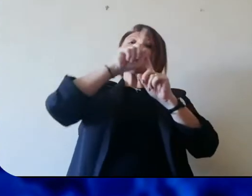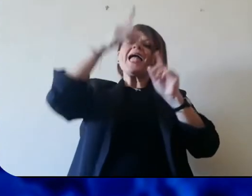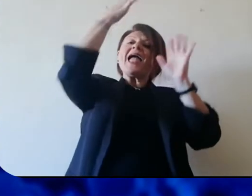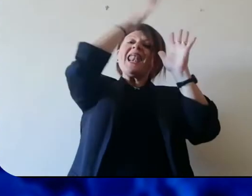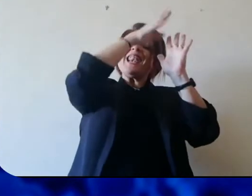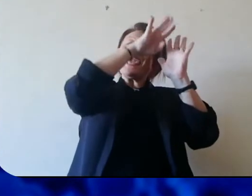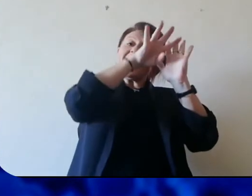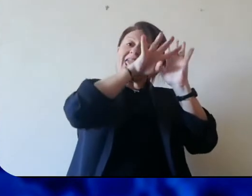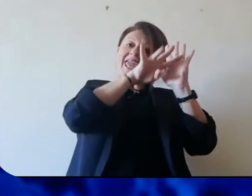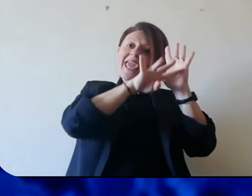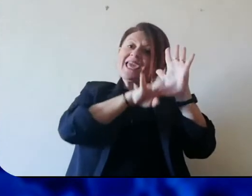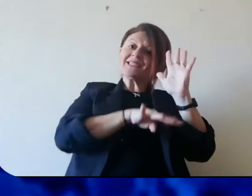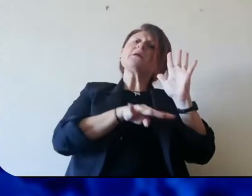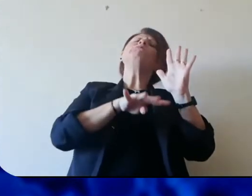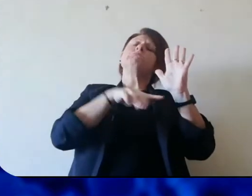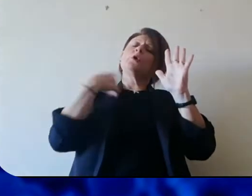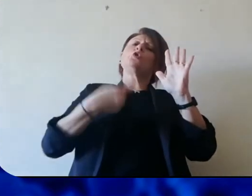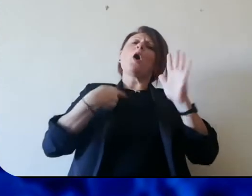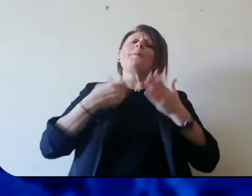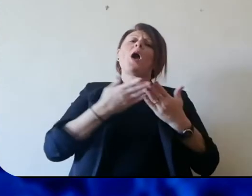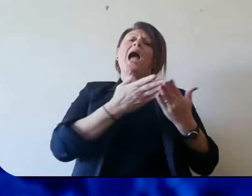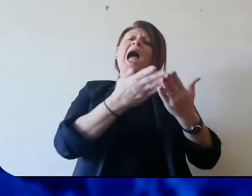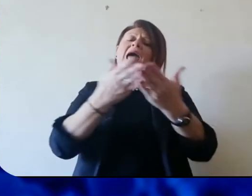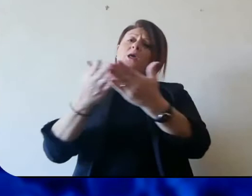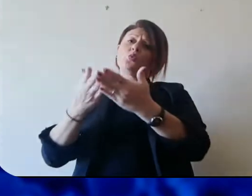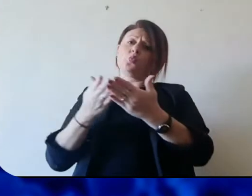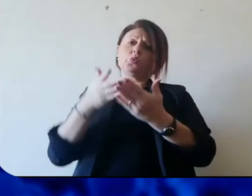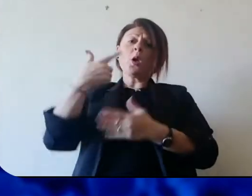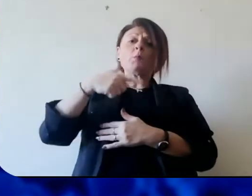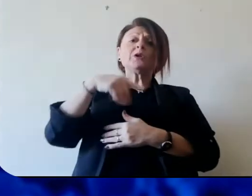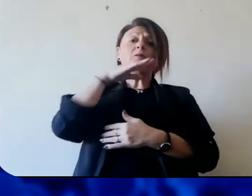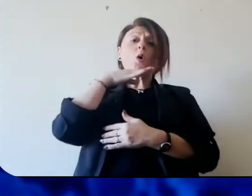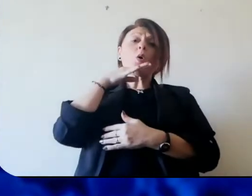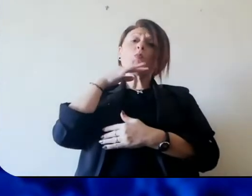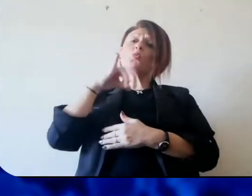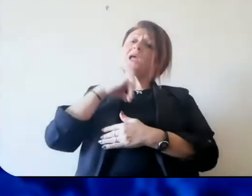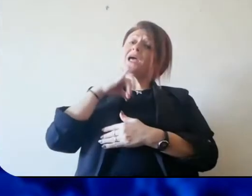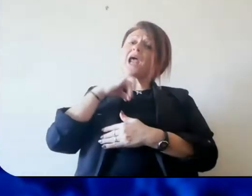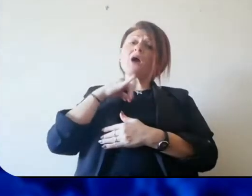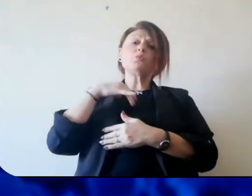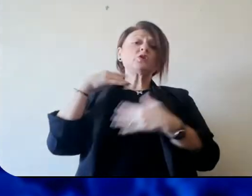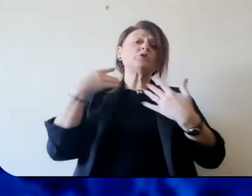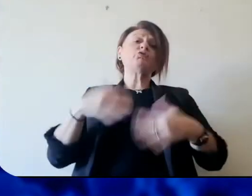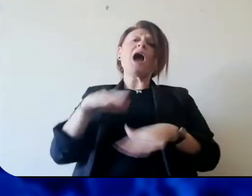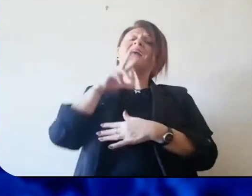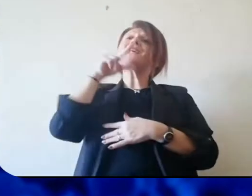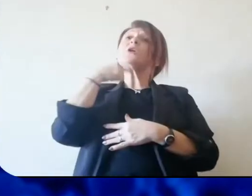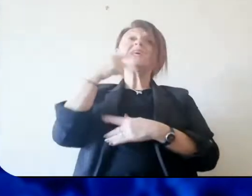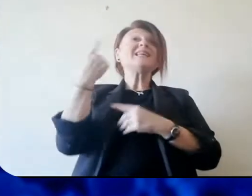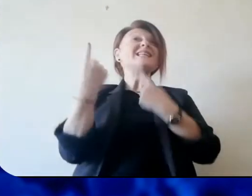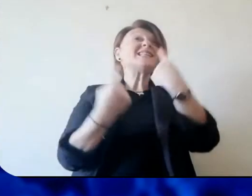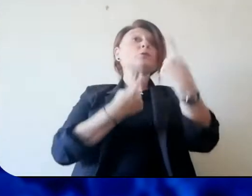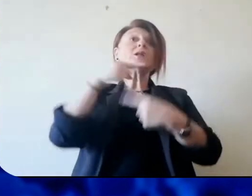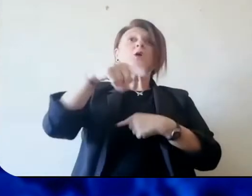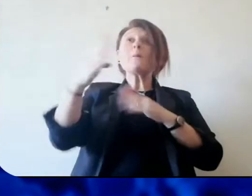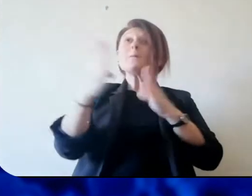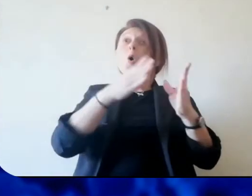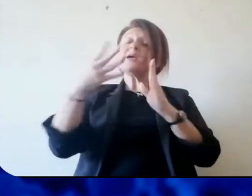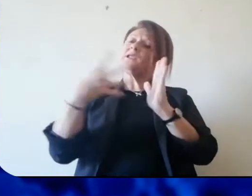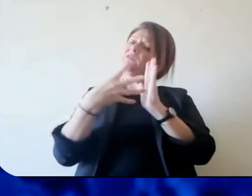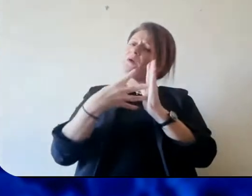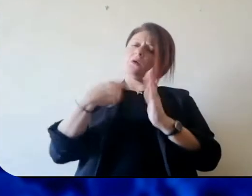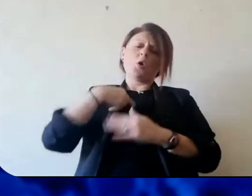inserite in una lista e comunque vengono certamente aiutate. Il Comune di Ragusa ha preso questo impegno molto preciso di stare accanto a chi in questo momento è